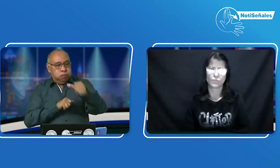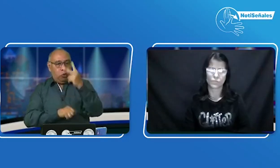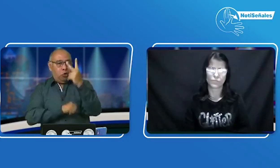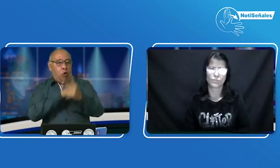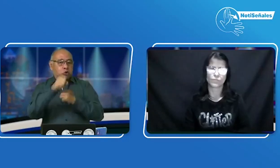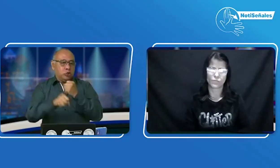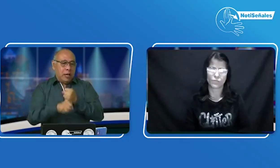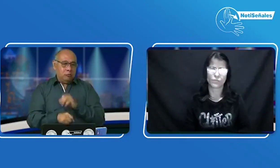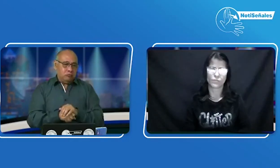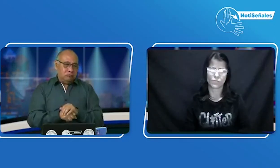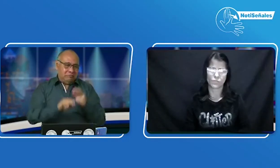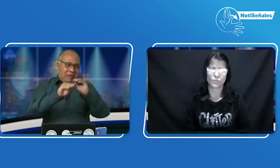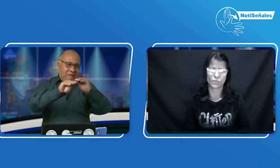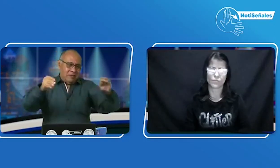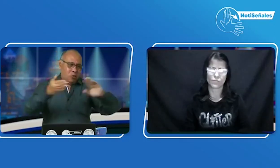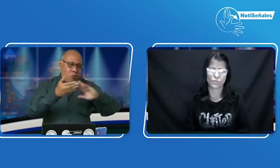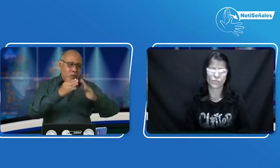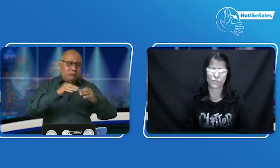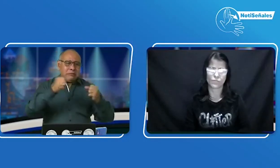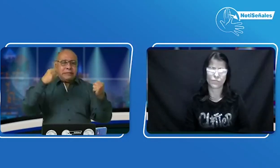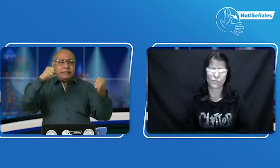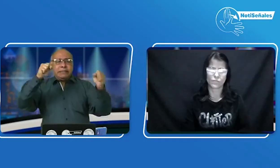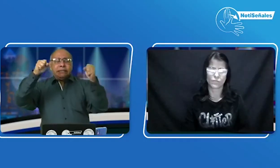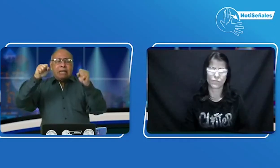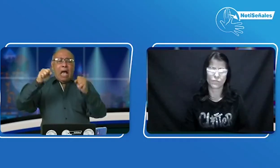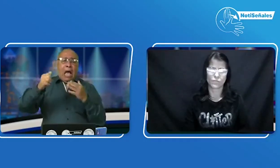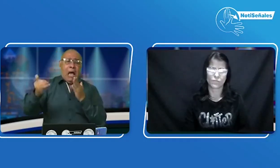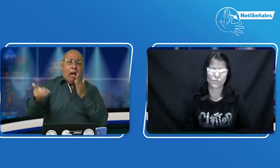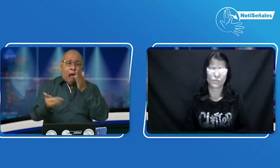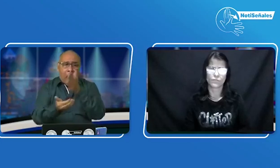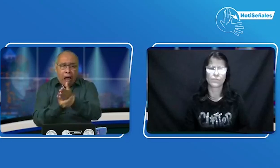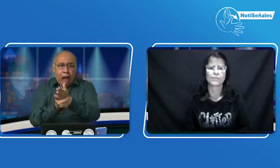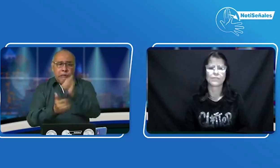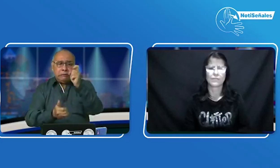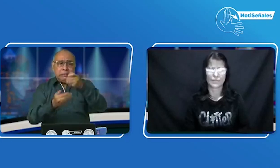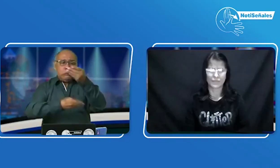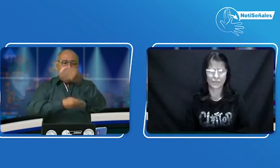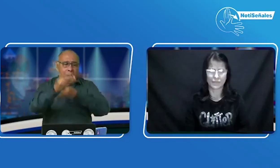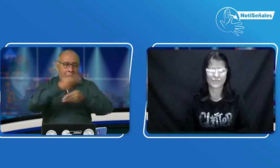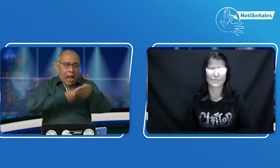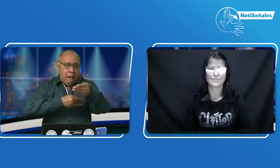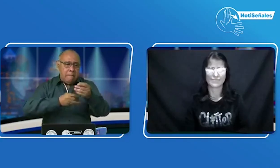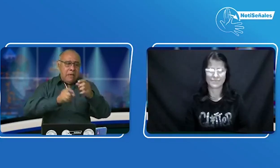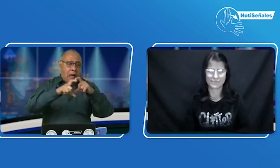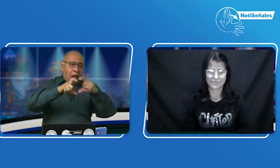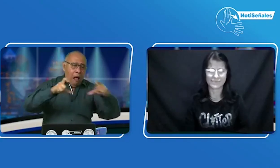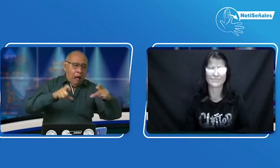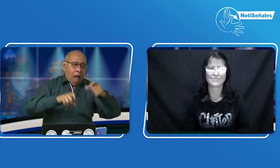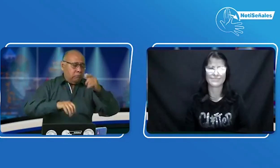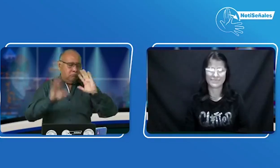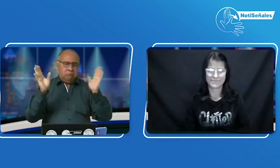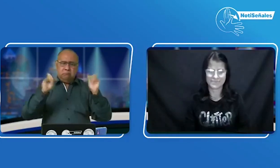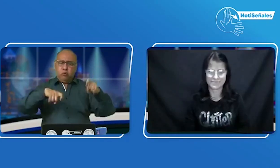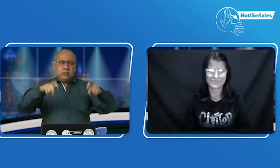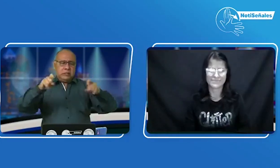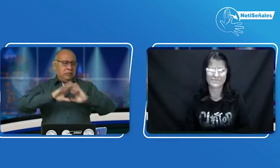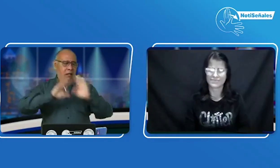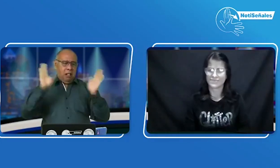por dos años más la vigencia de estas licencias de conducción. No tienen que renovarla, no tienen por